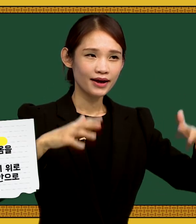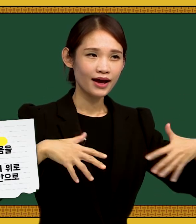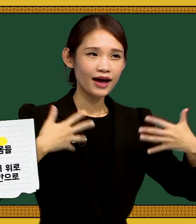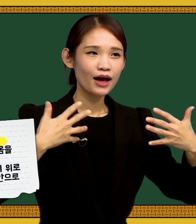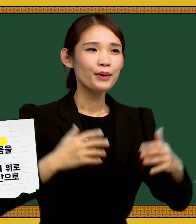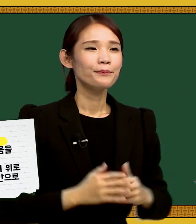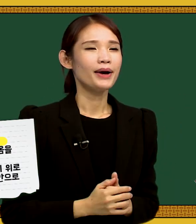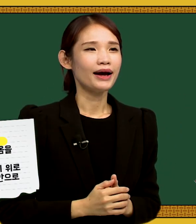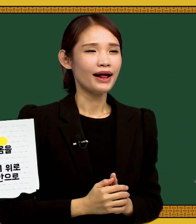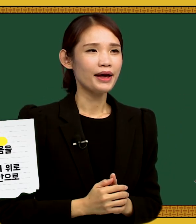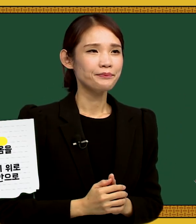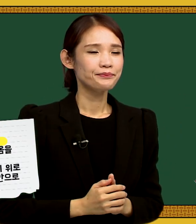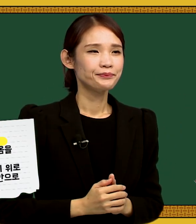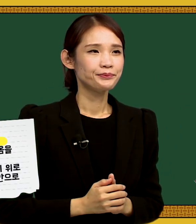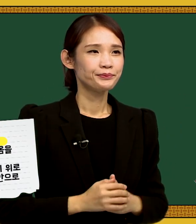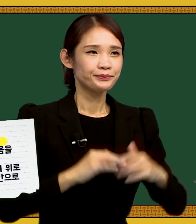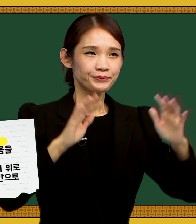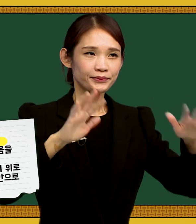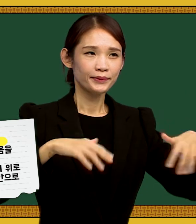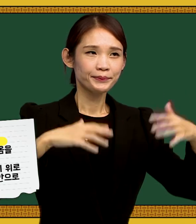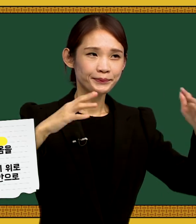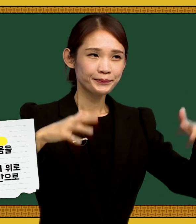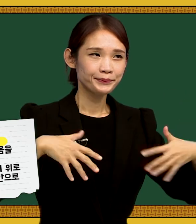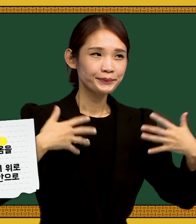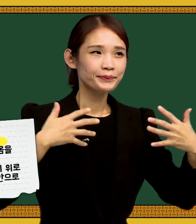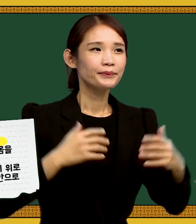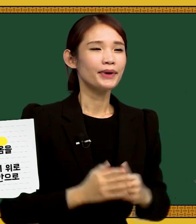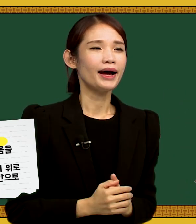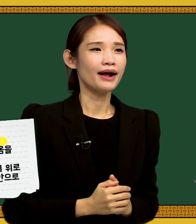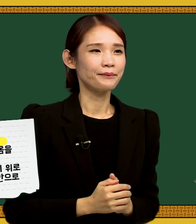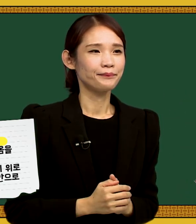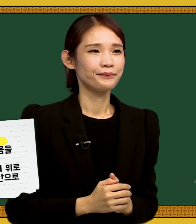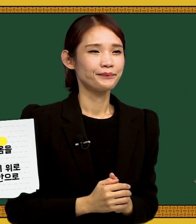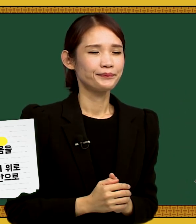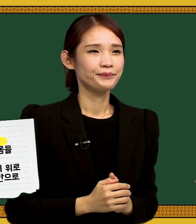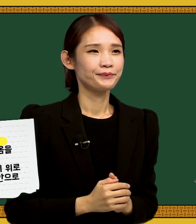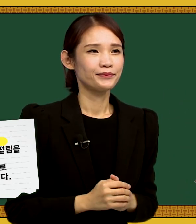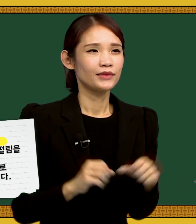바람 바람 춥다